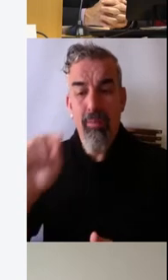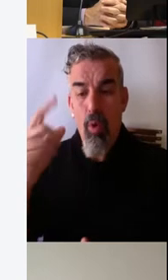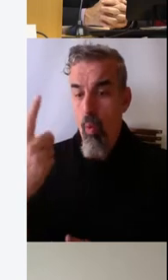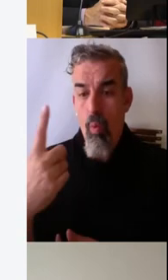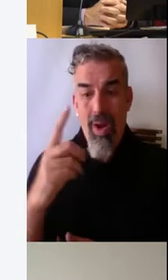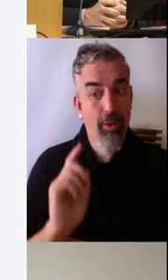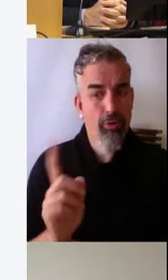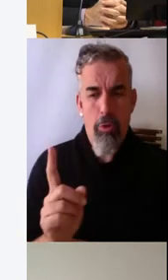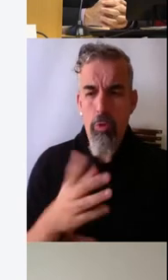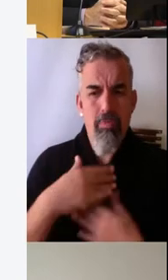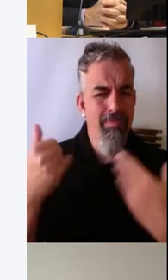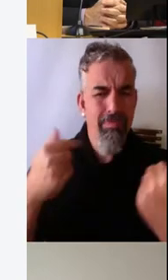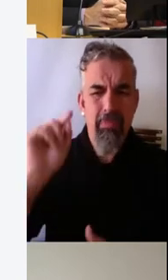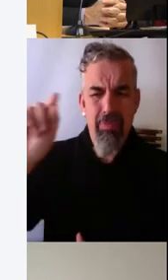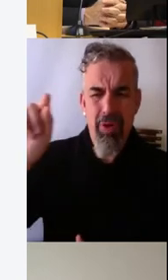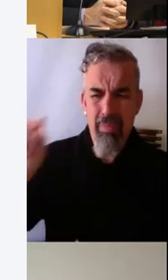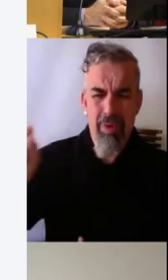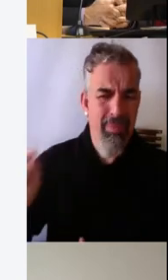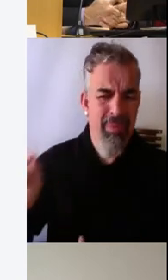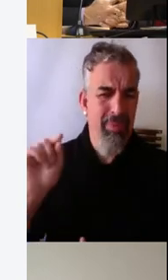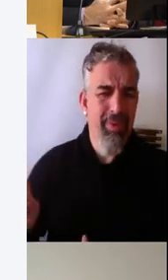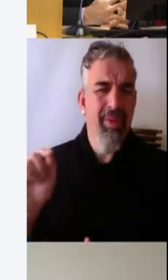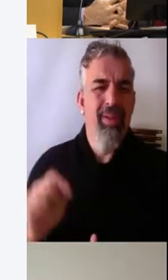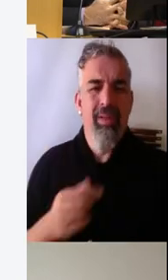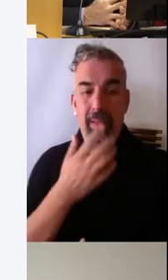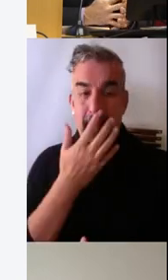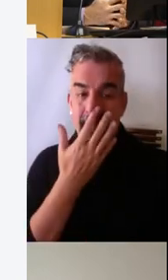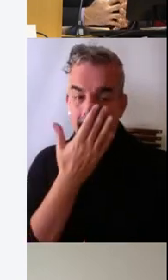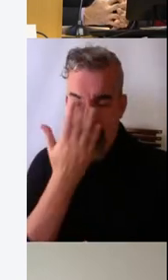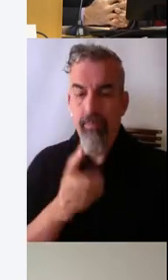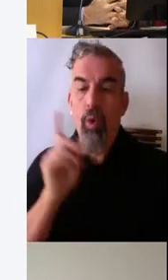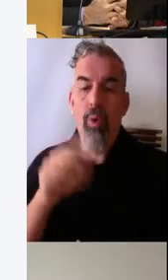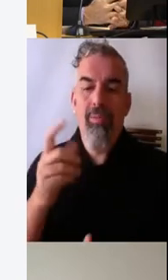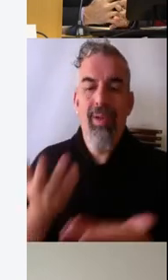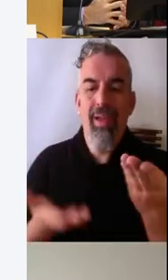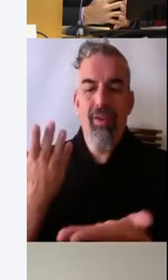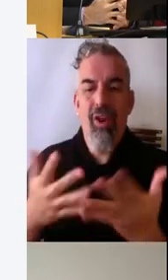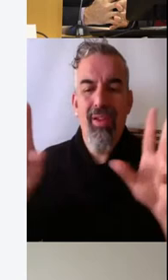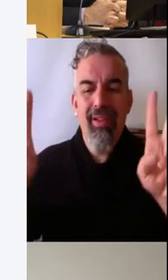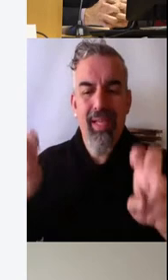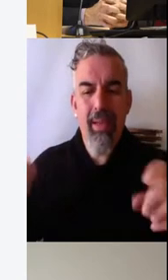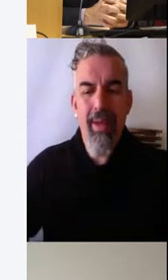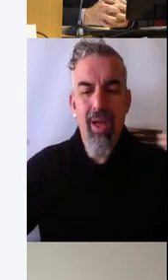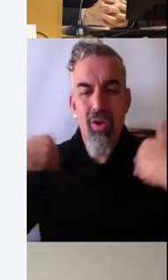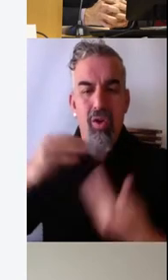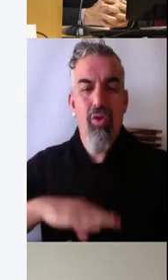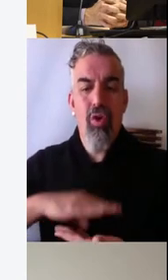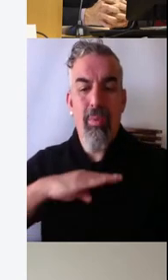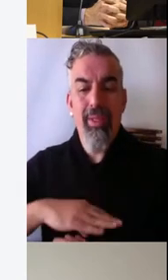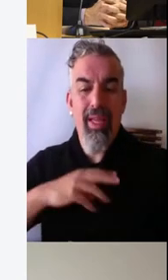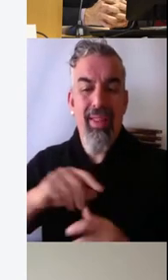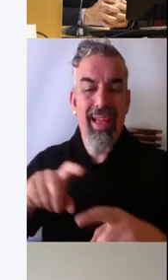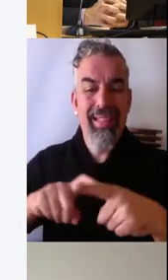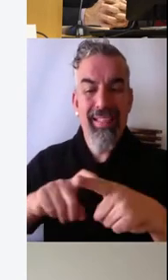única respuesta. Utilizáis alguna evaluación por competencias, estilo ECOE, en vuestras asignaturas.